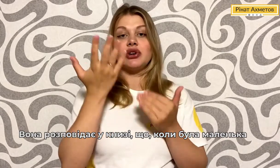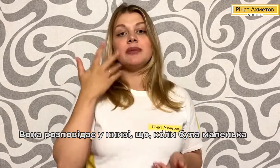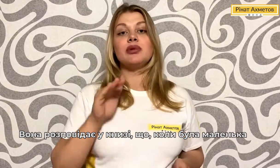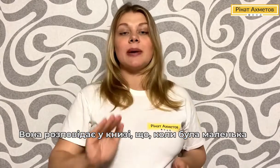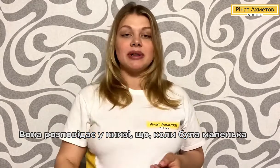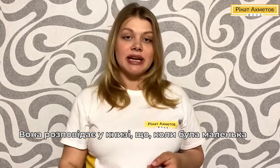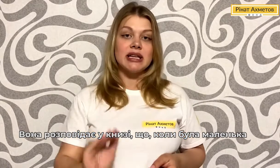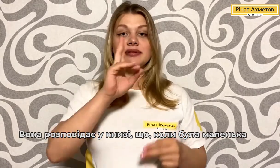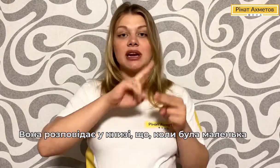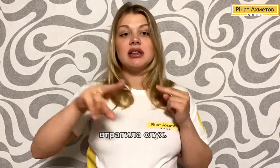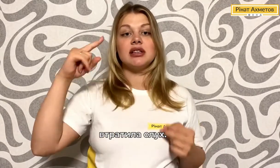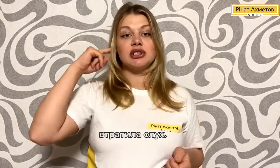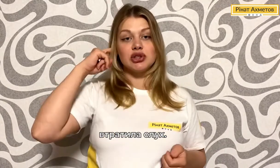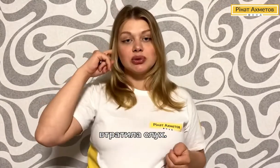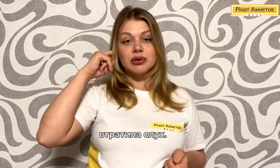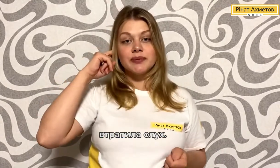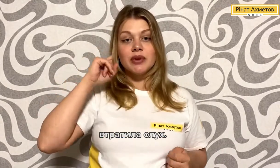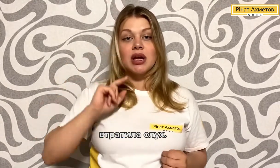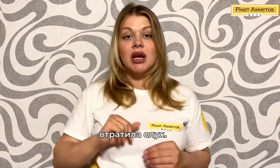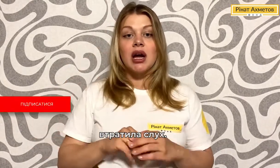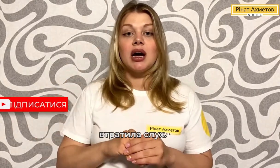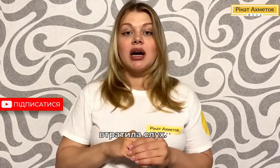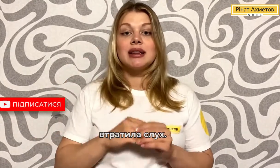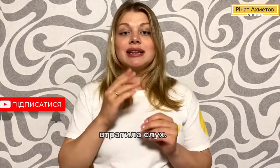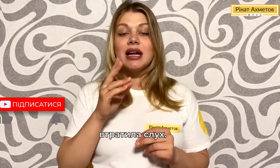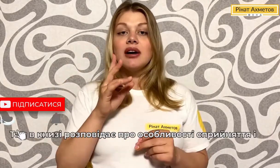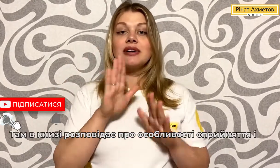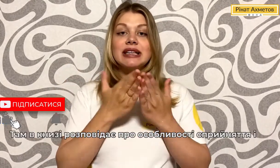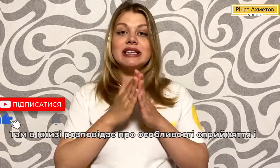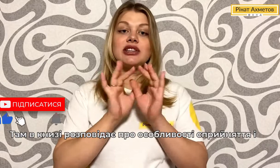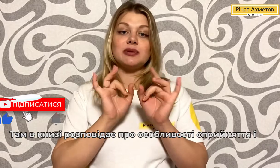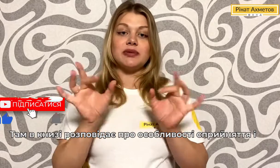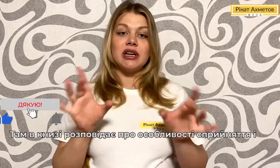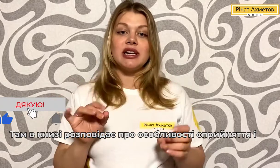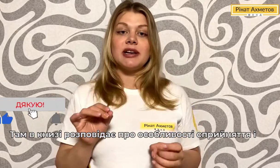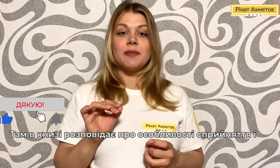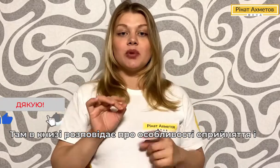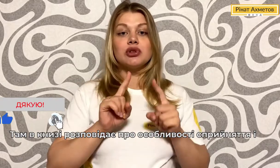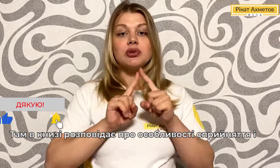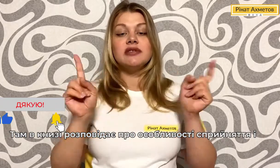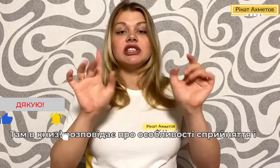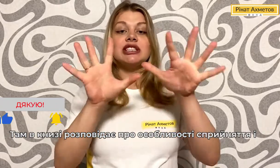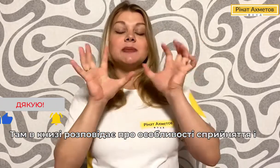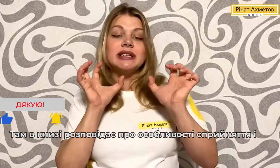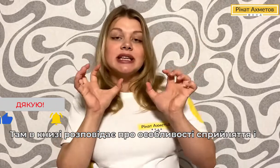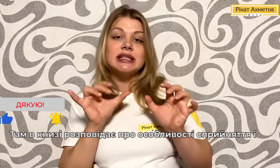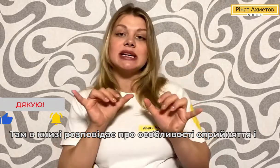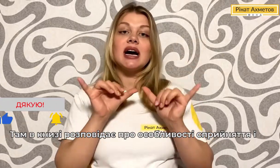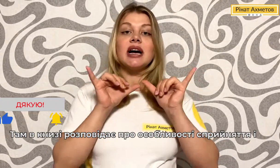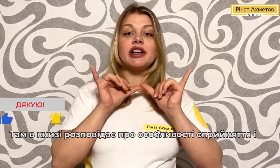коли була маленька, втратила слух. Та в книзі розповідає про особливості сприйняття і